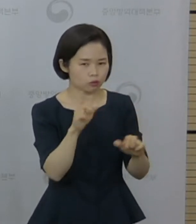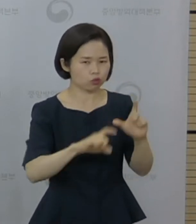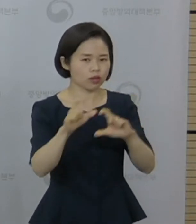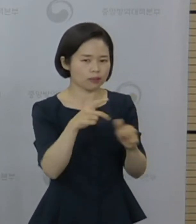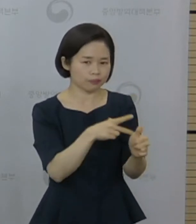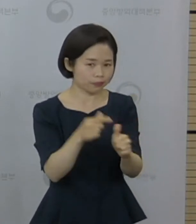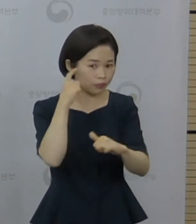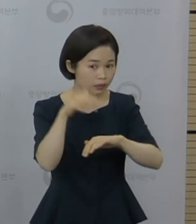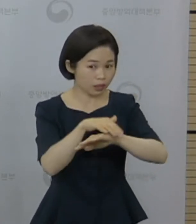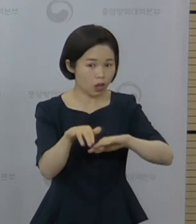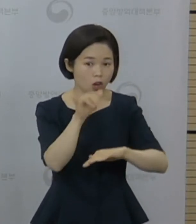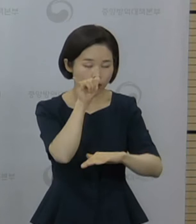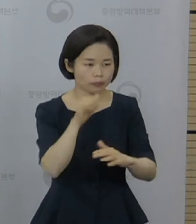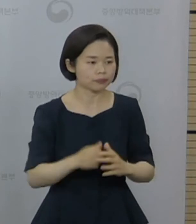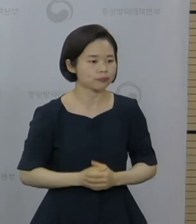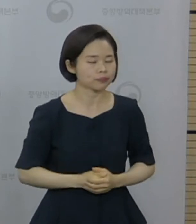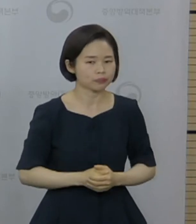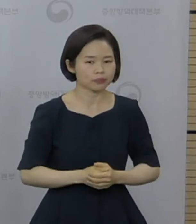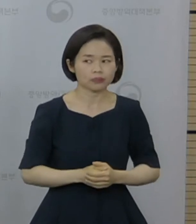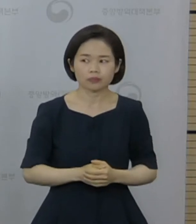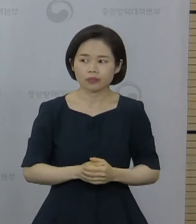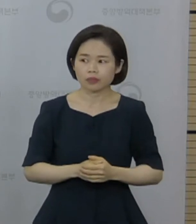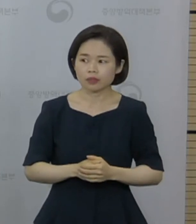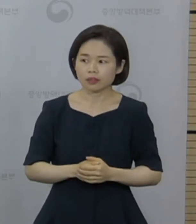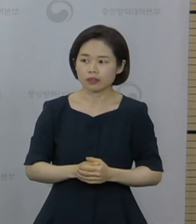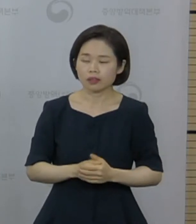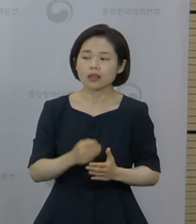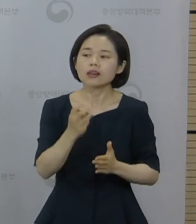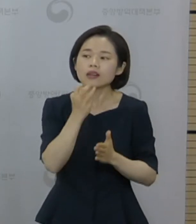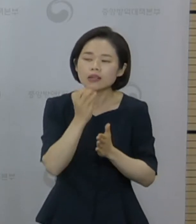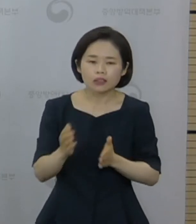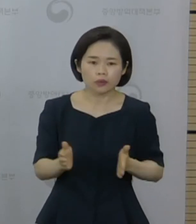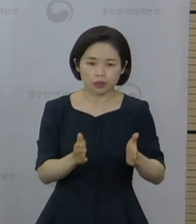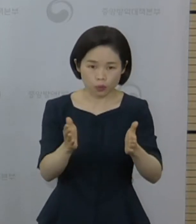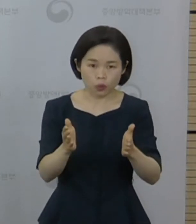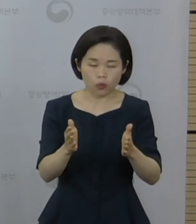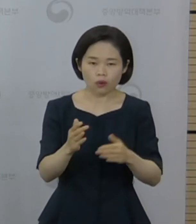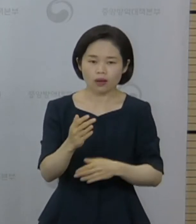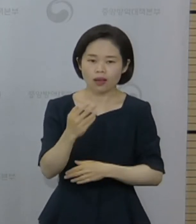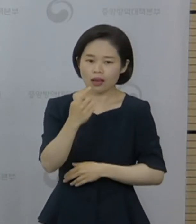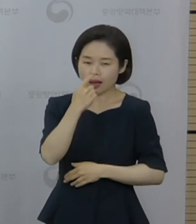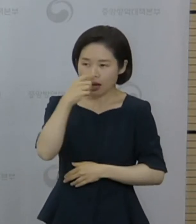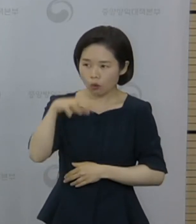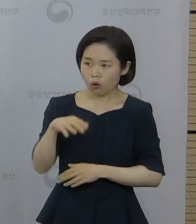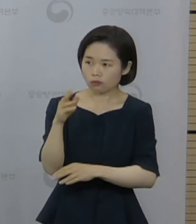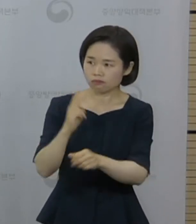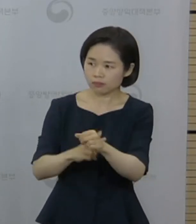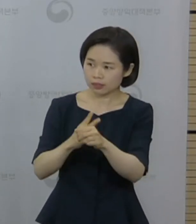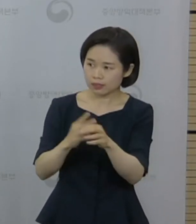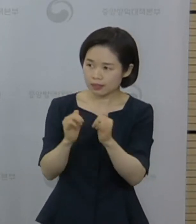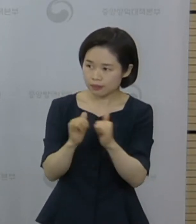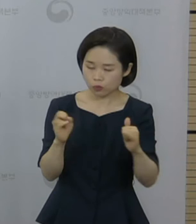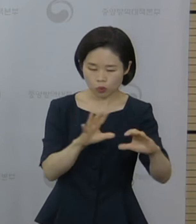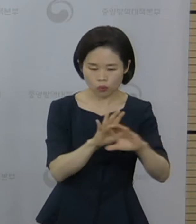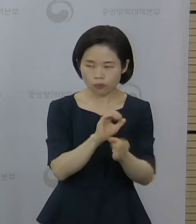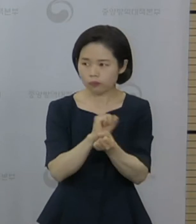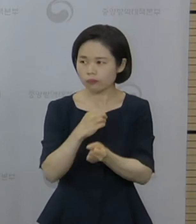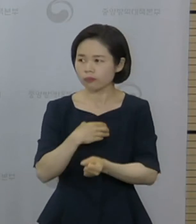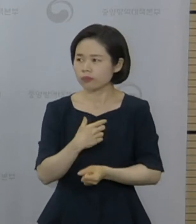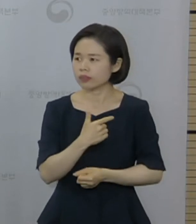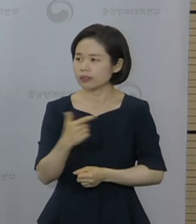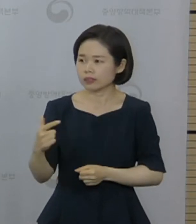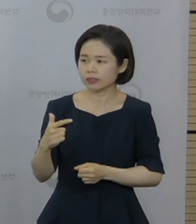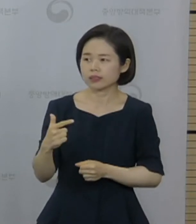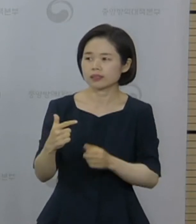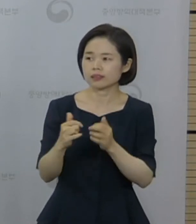네, 두 번째 질문입니다. 경기도가 학원 강사 등 고위원 피설 종사자 7월 말에 우선 접종을